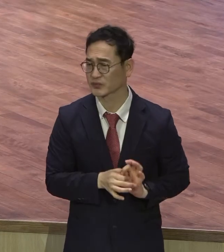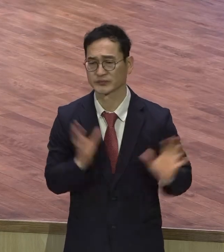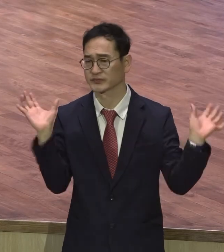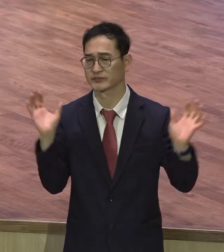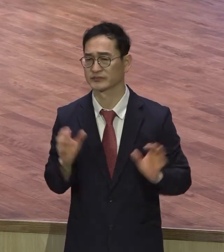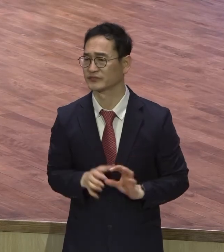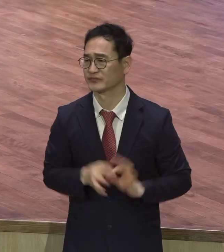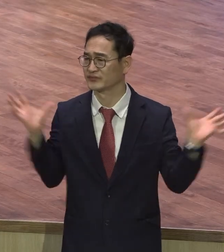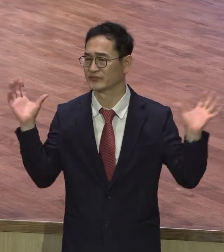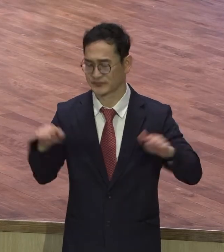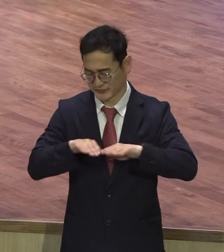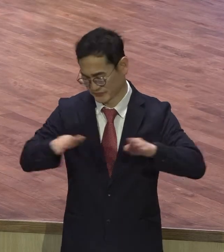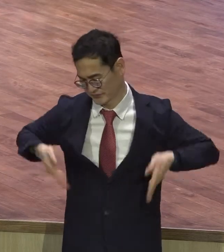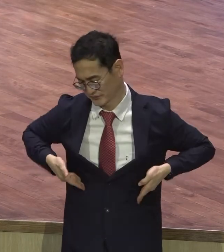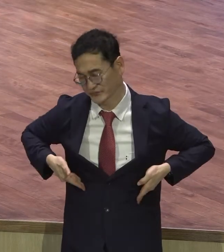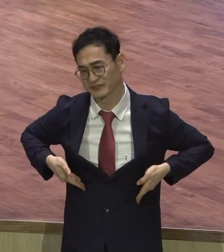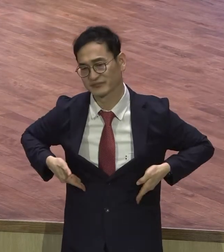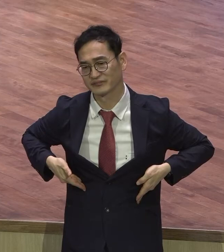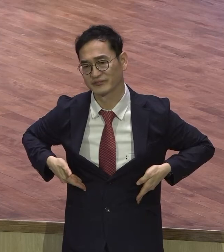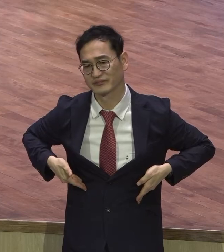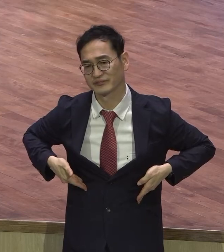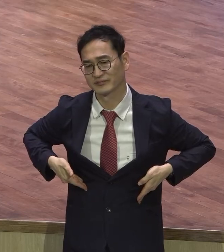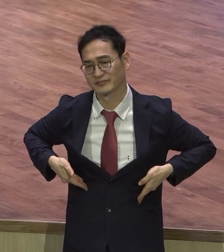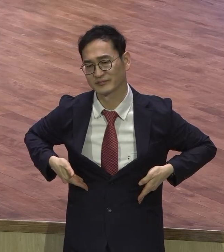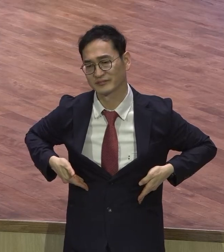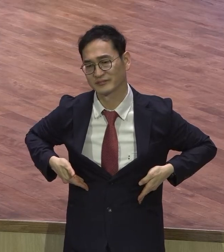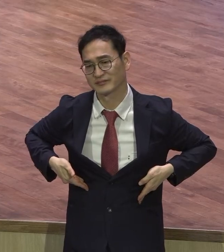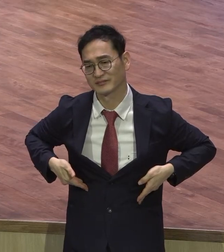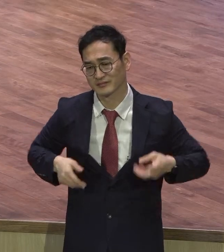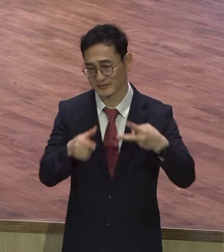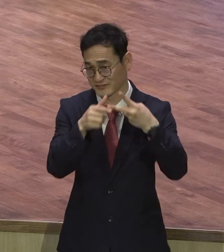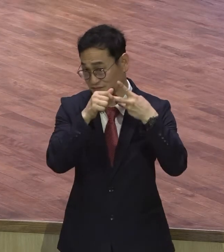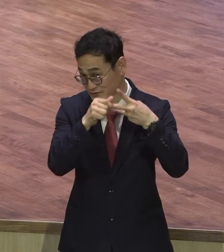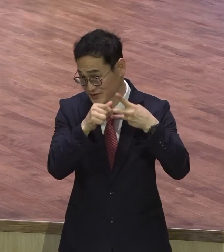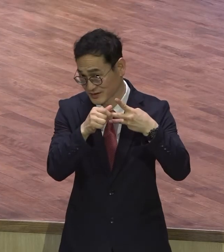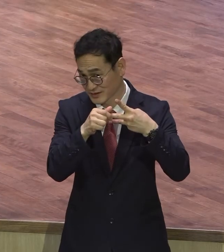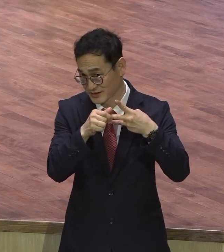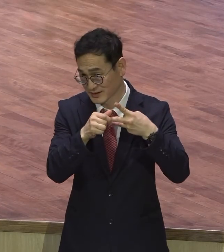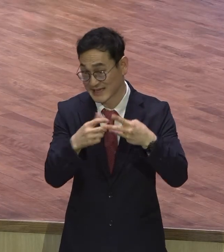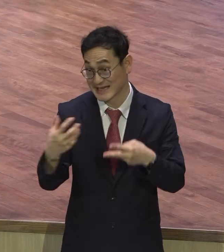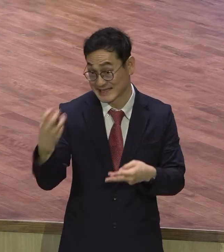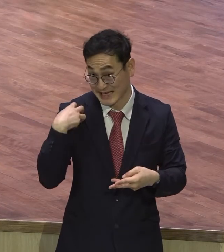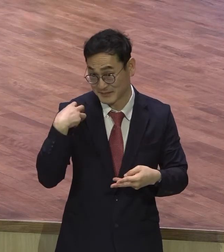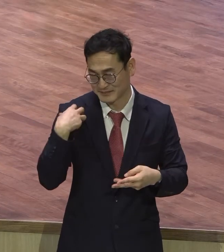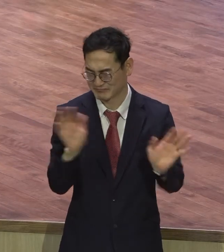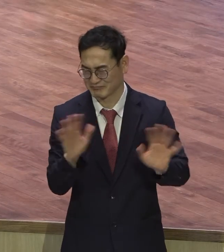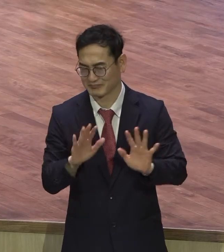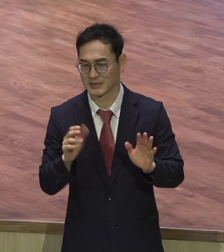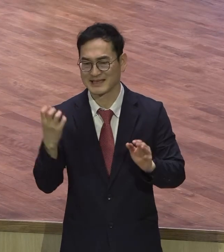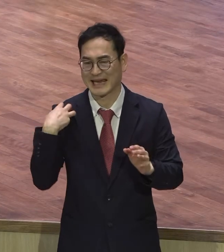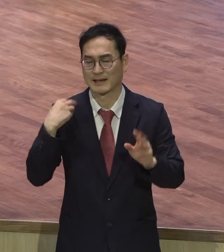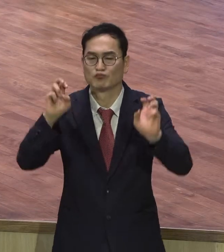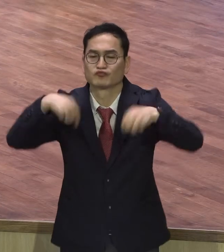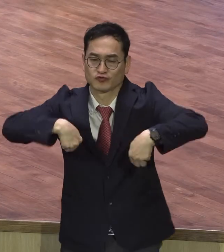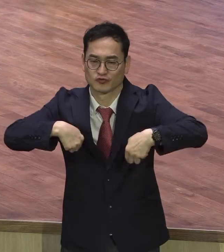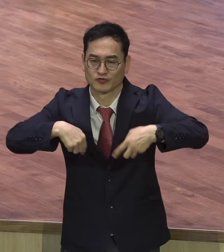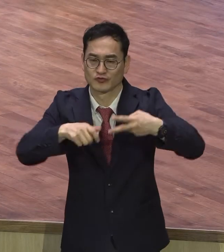지옥 가든지 말든지 무관심의 시대 둘째 무책임의 시대 책임감을 느끼지 않아요.